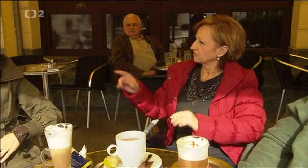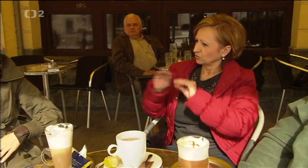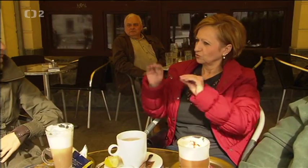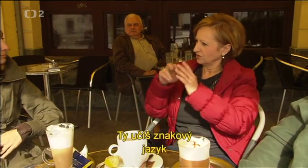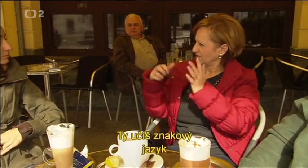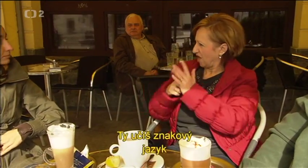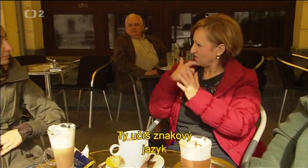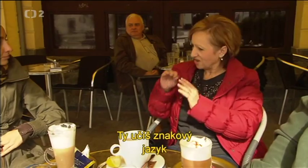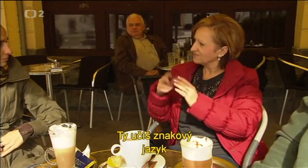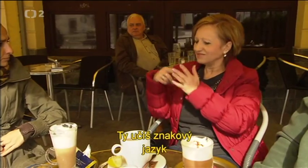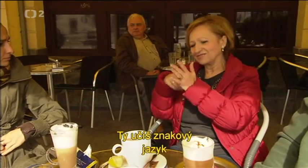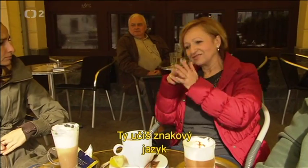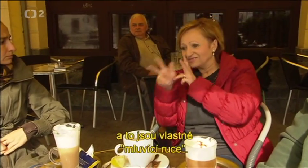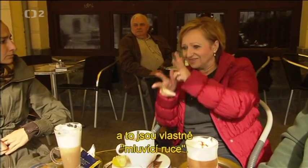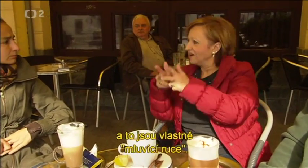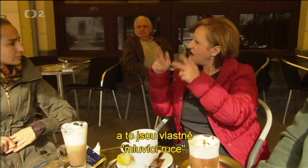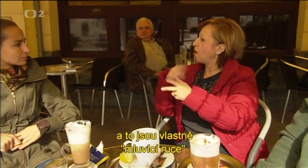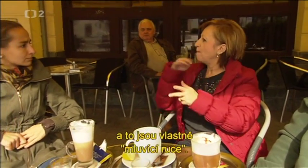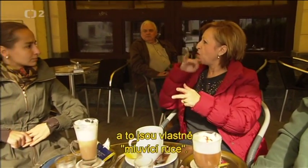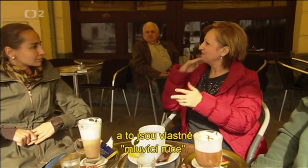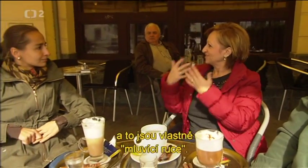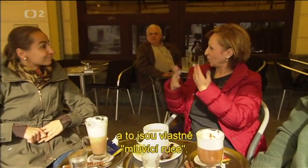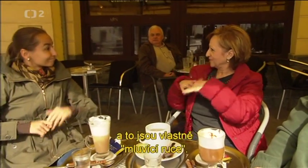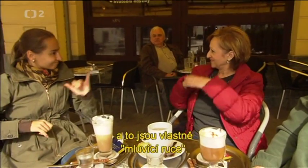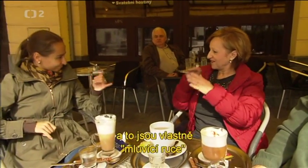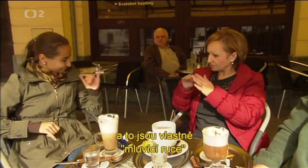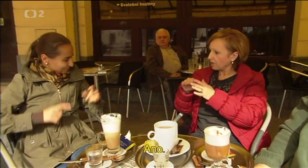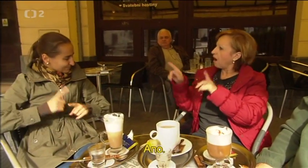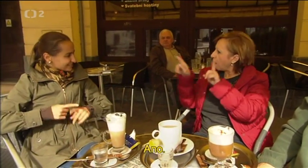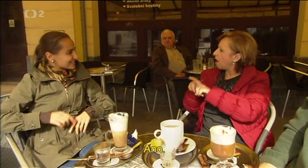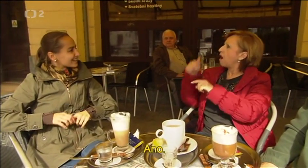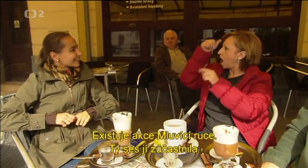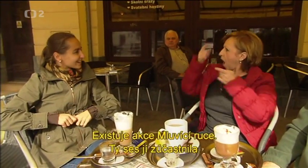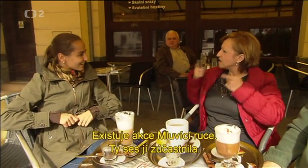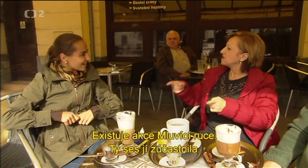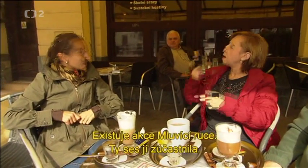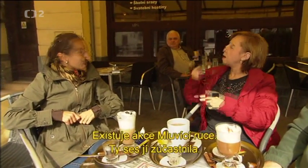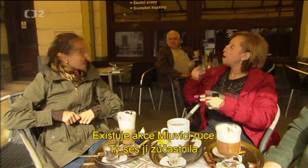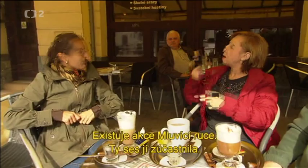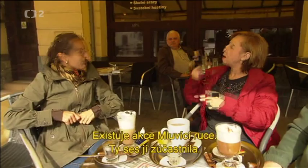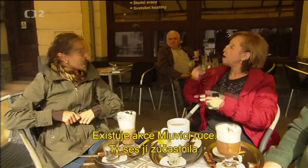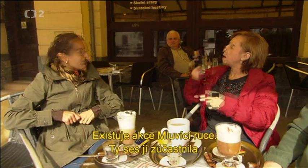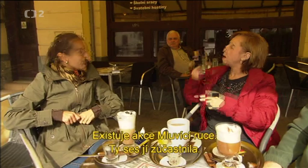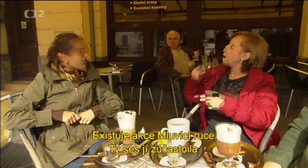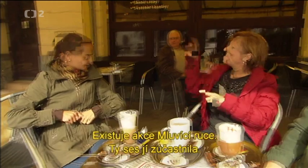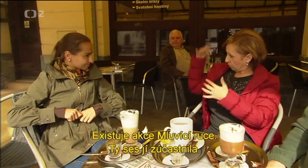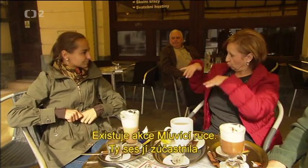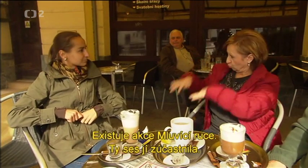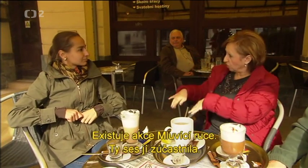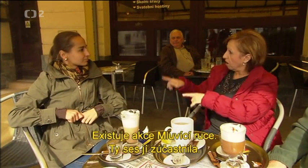Ty učíš znakový jazyk a to jsou vlastně mluvící ruce. Ano. Existuje akcií zúčastnila. To